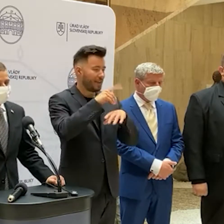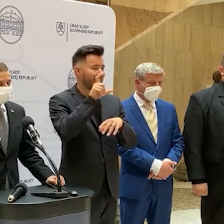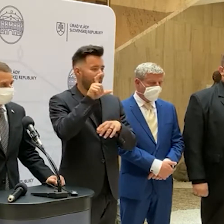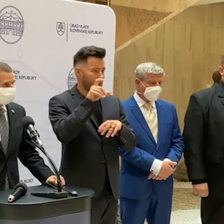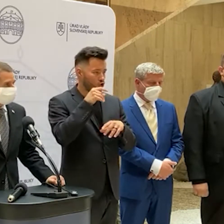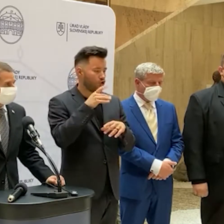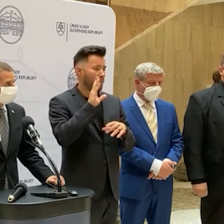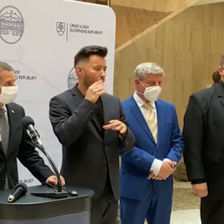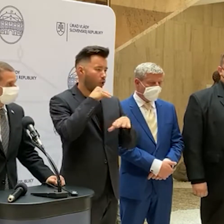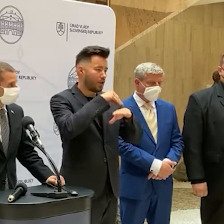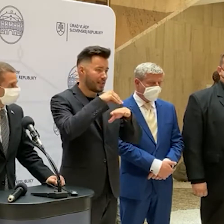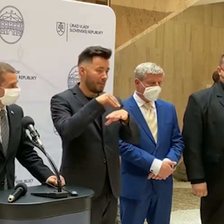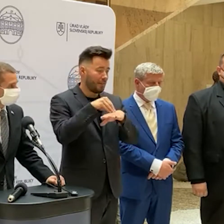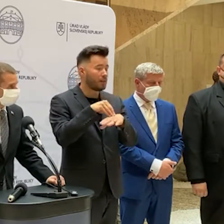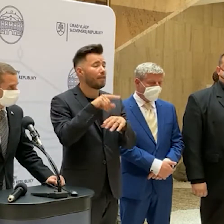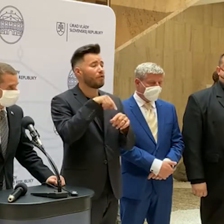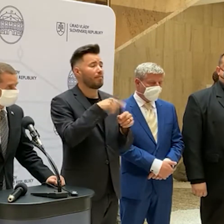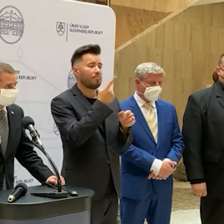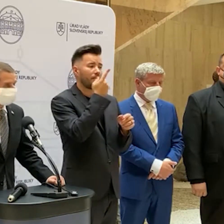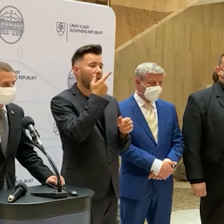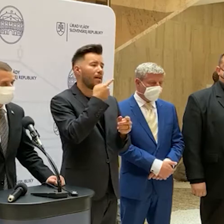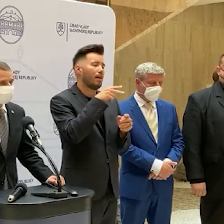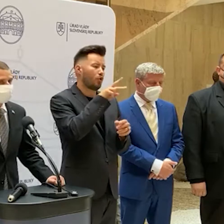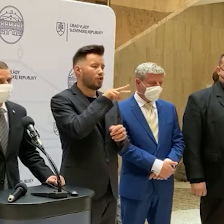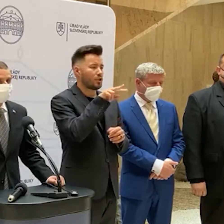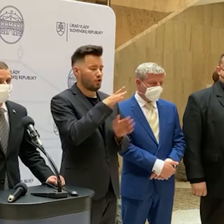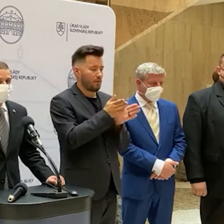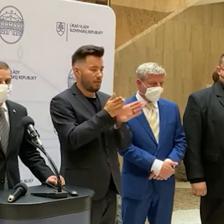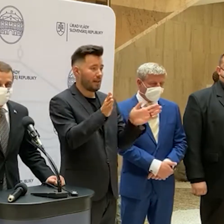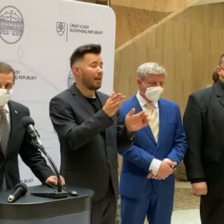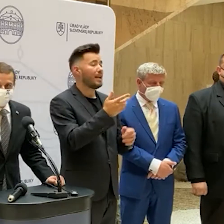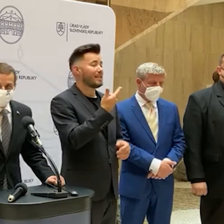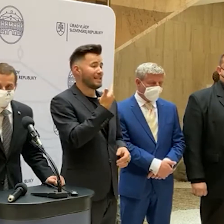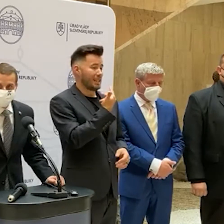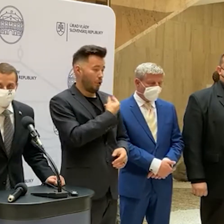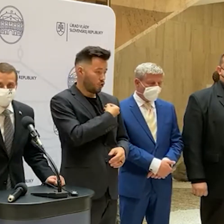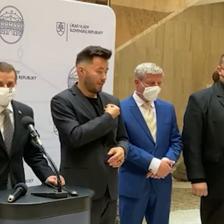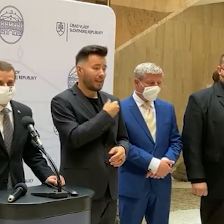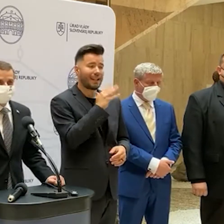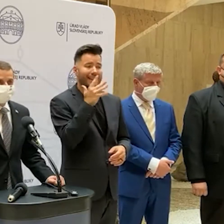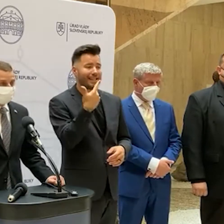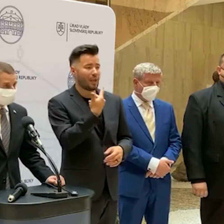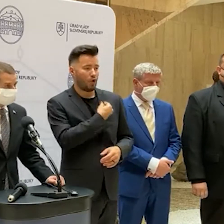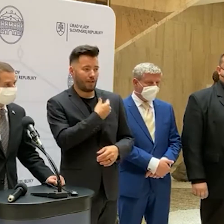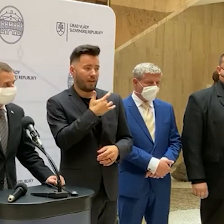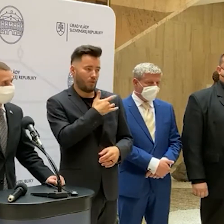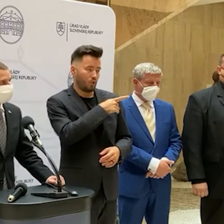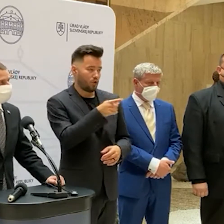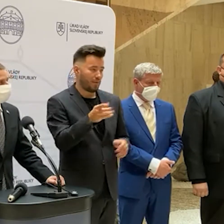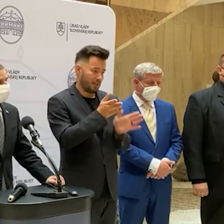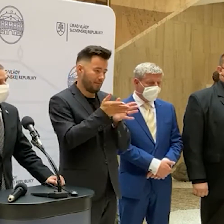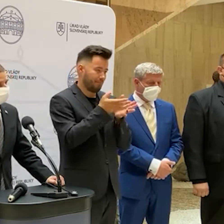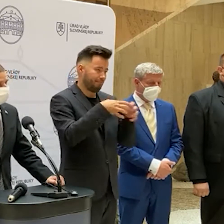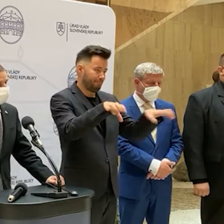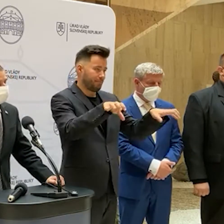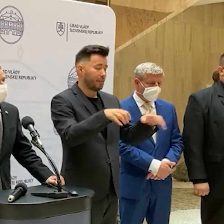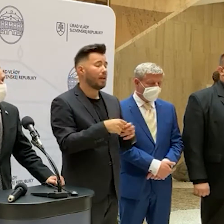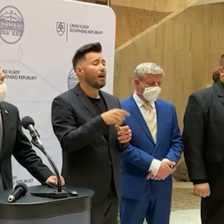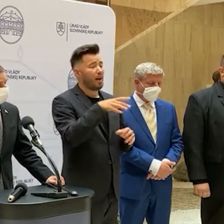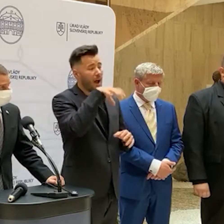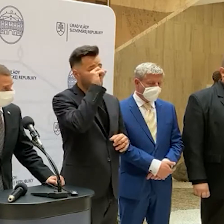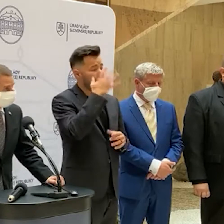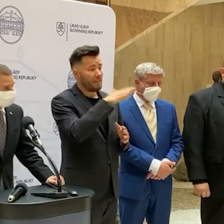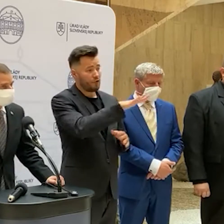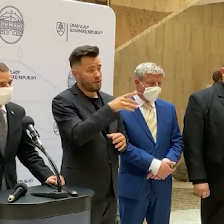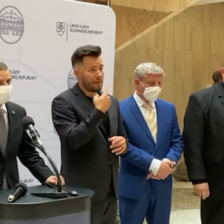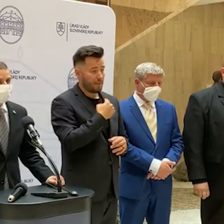na rozlišovaní medzi zaočkovanými a nezaočkovanými osobami. Viem, že sa to mnohým nebude páčiť. Áno, stále je očkovanie dobrovoľné